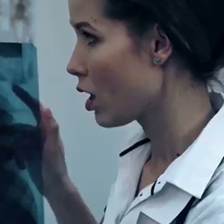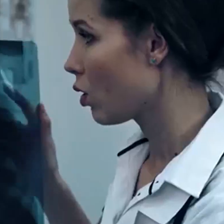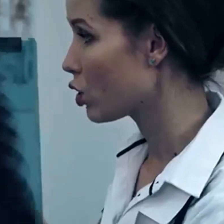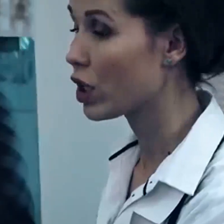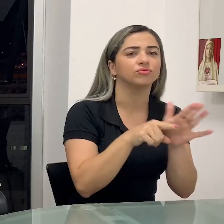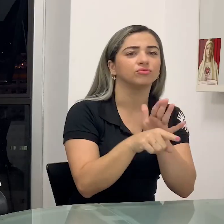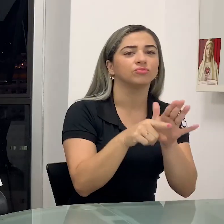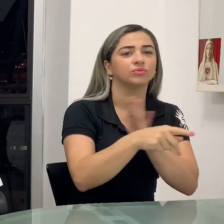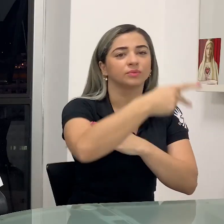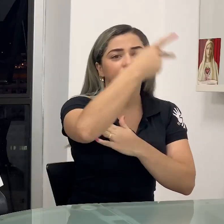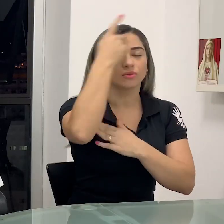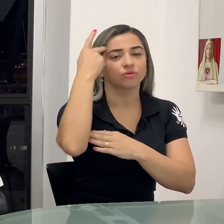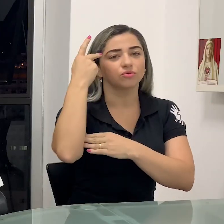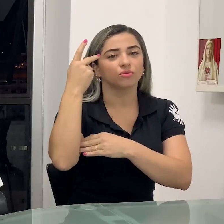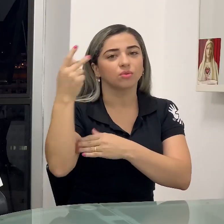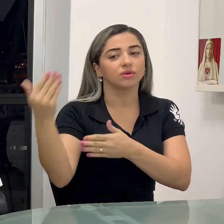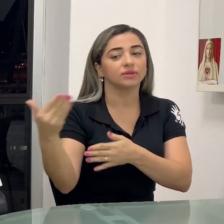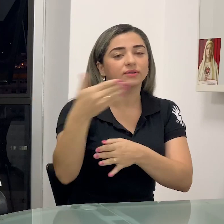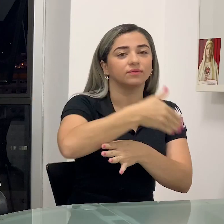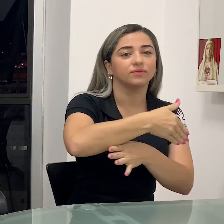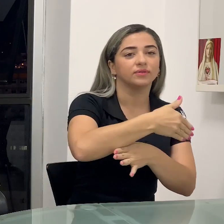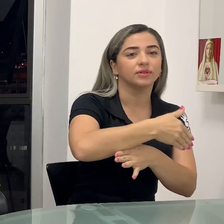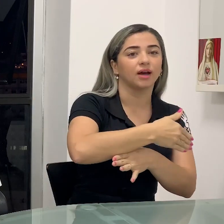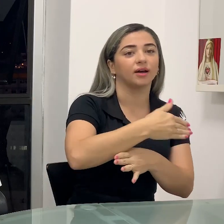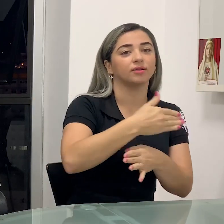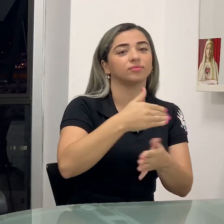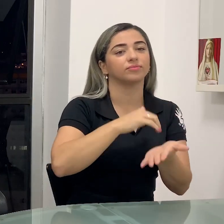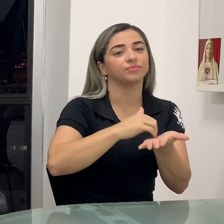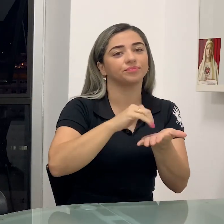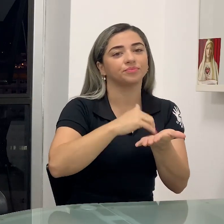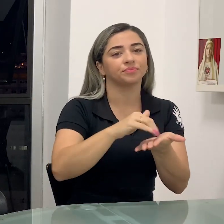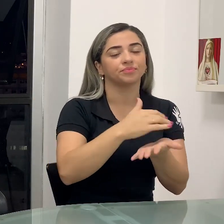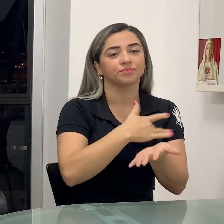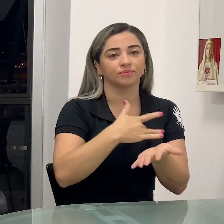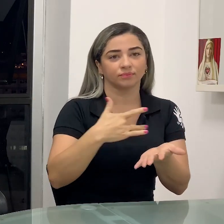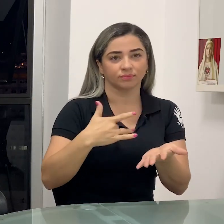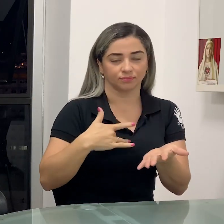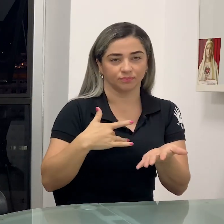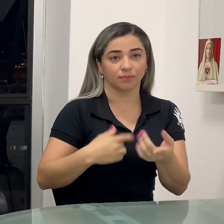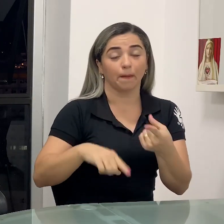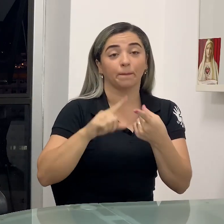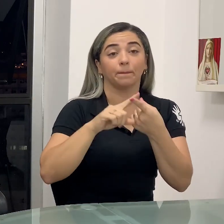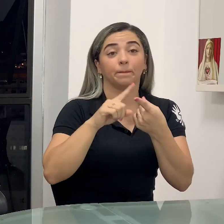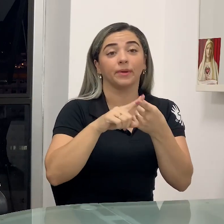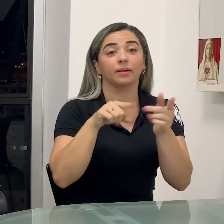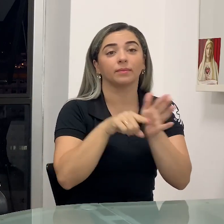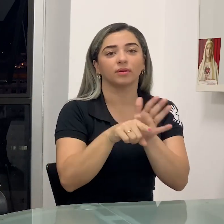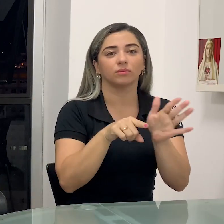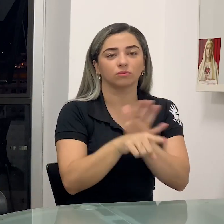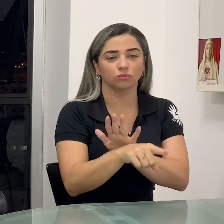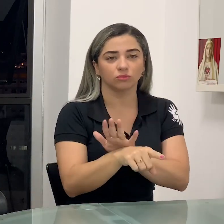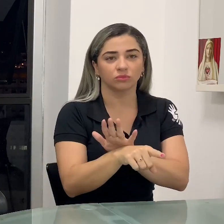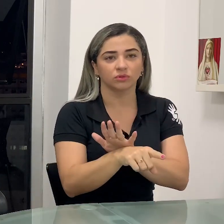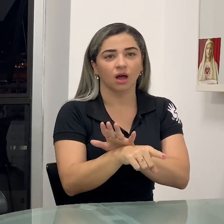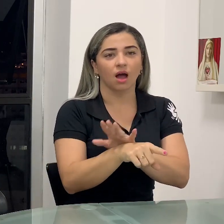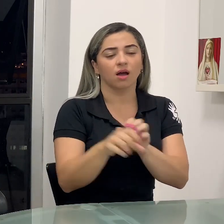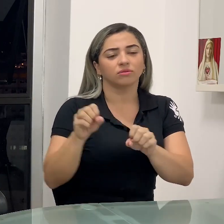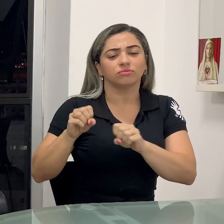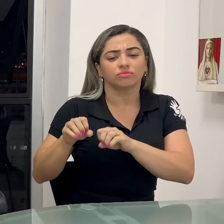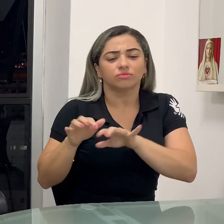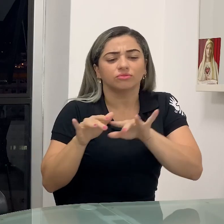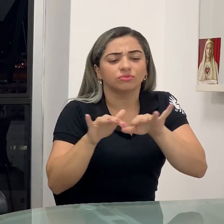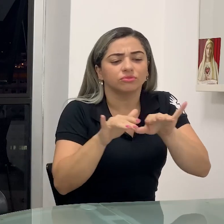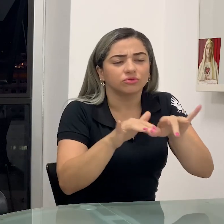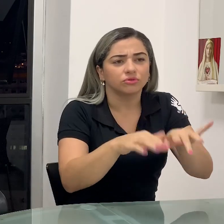Saúde, a médica pneumologista Maria José Ligeiro Marques respondeu algumas questões técnicas a respeito das formas que se deram à